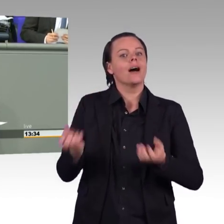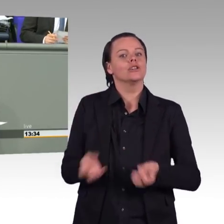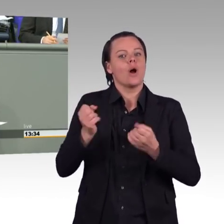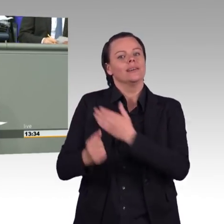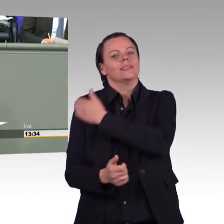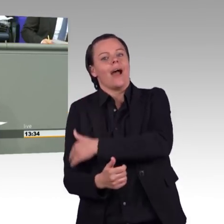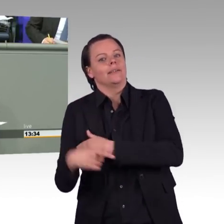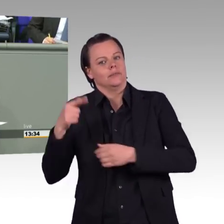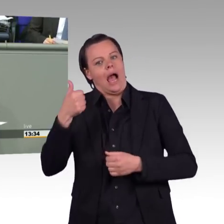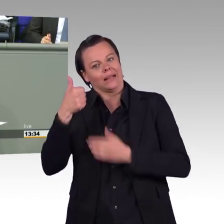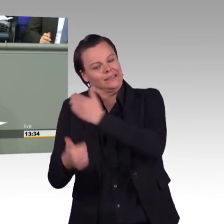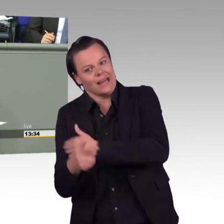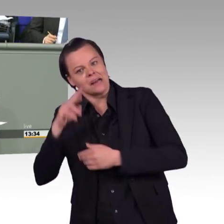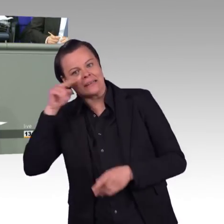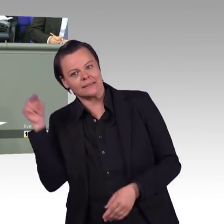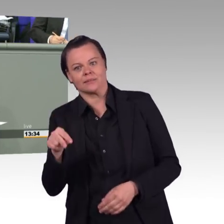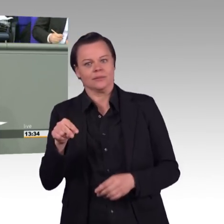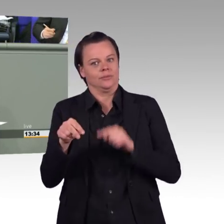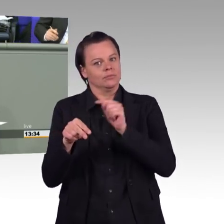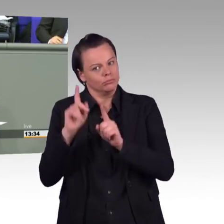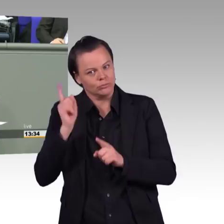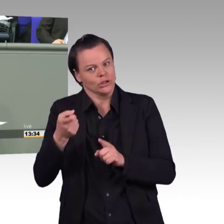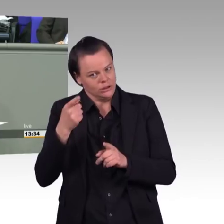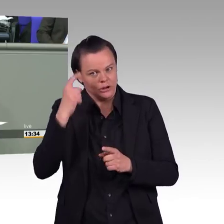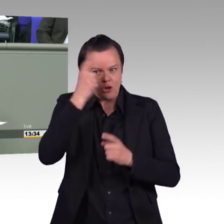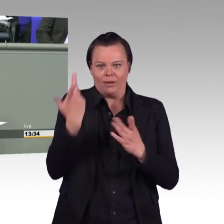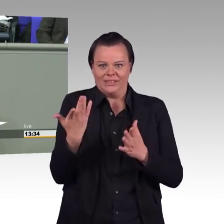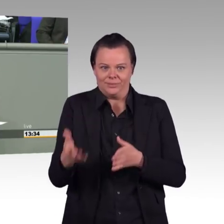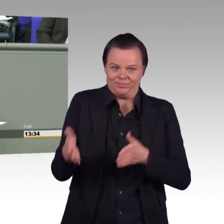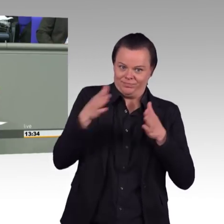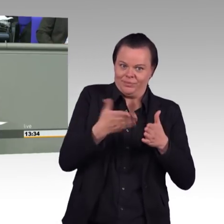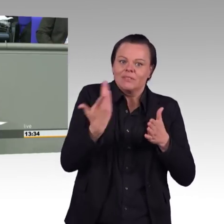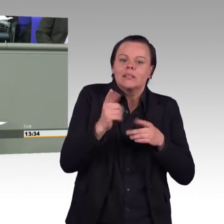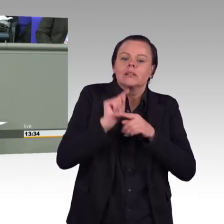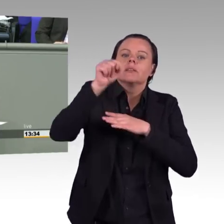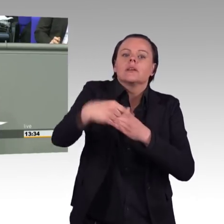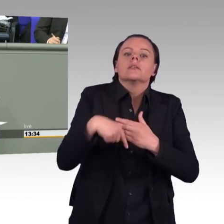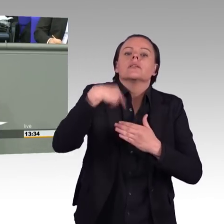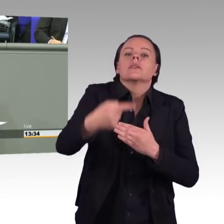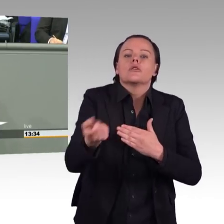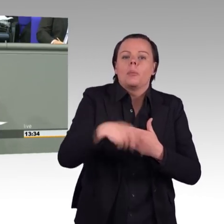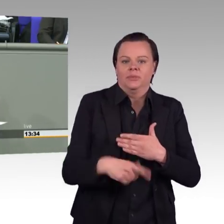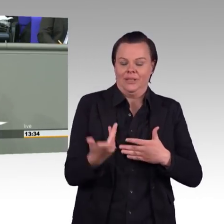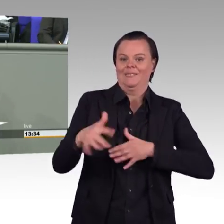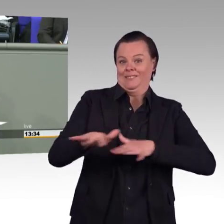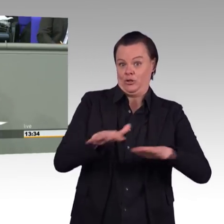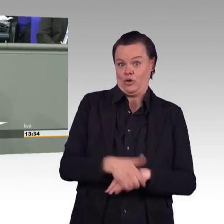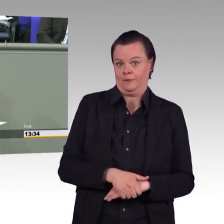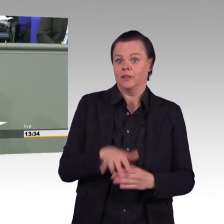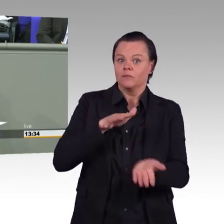nur mal in das Energiewirtschaftsgesetz gucken, Paragraph 51 oder 63, da soll die Bundesregierung alle